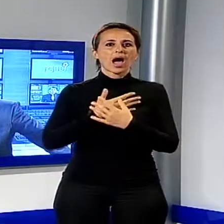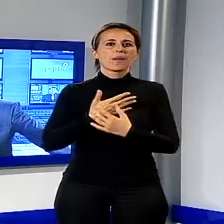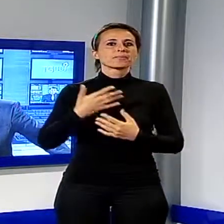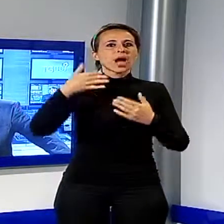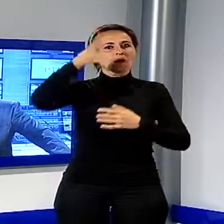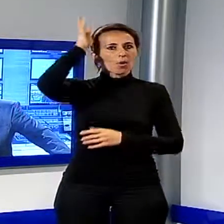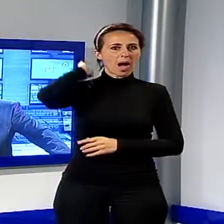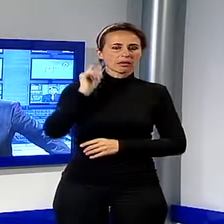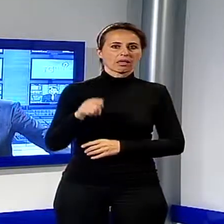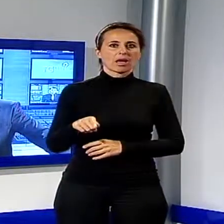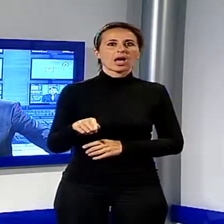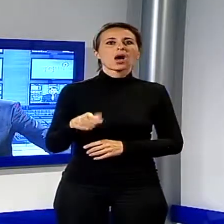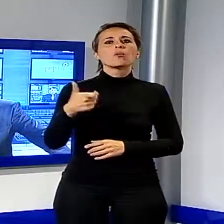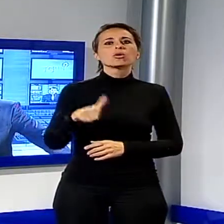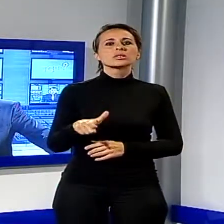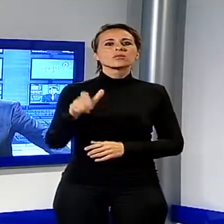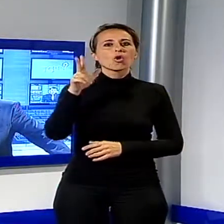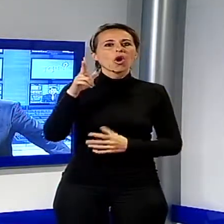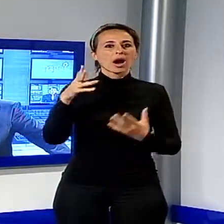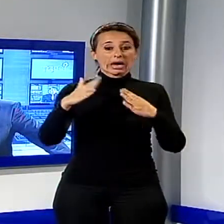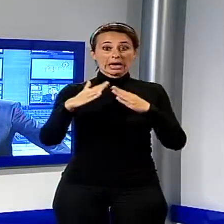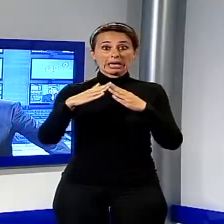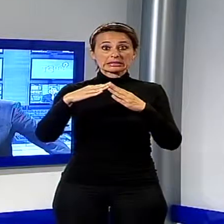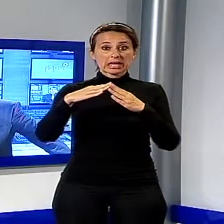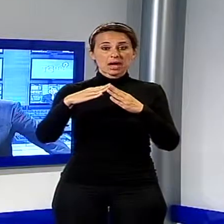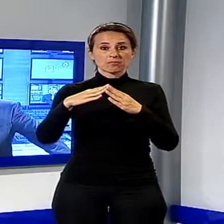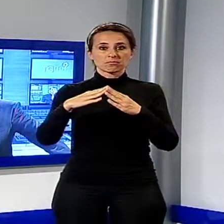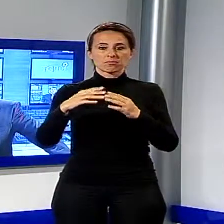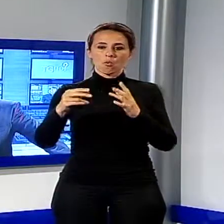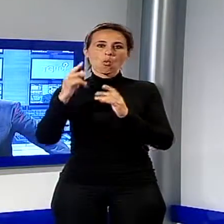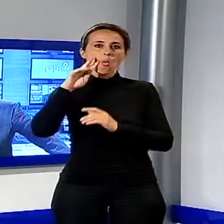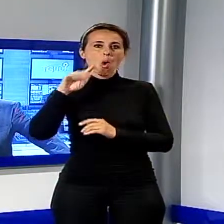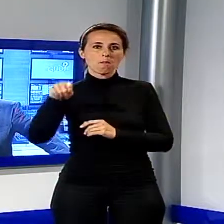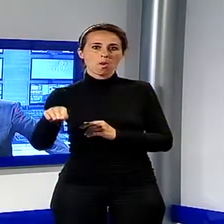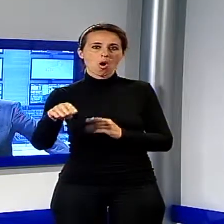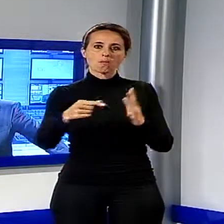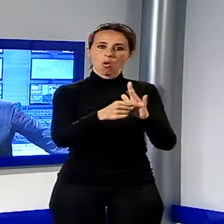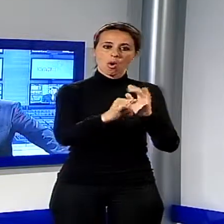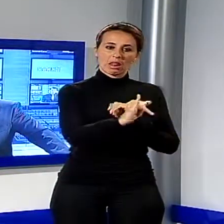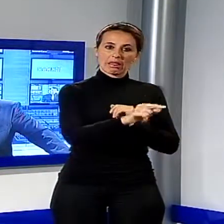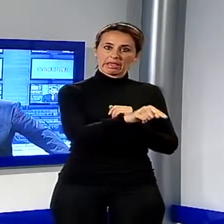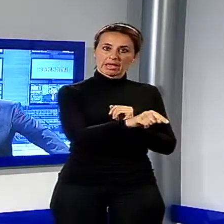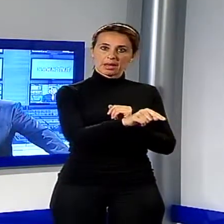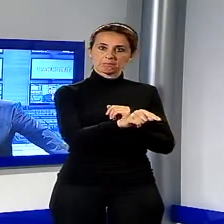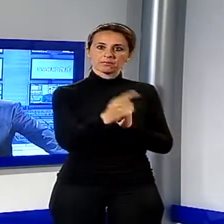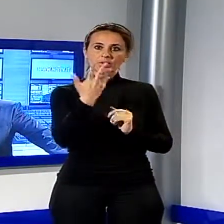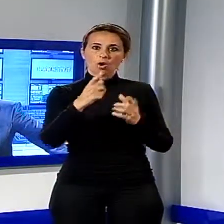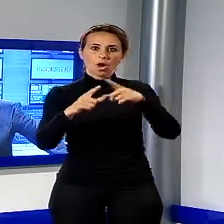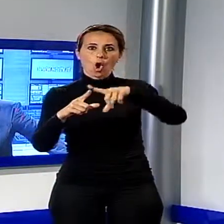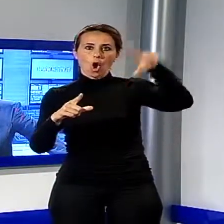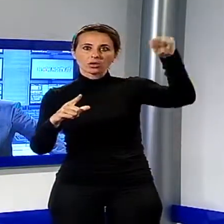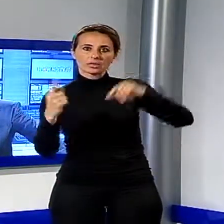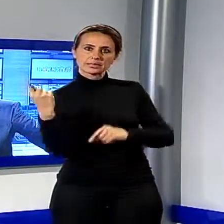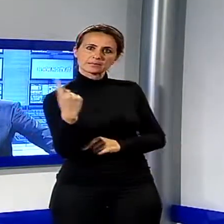lite familiare ha ferito con un coltello il figlio intervenuto in difesa della madre. Il fatto è avvenuto a Bicchio, secondo